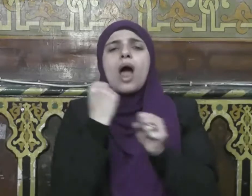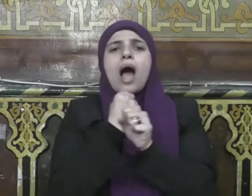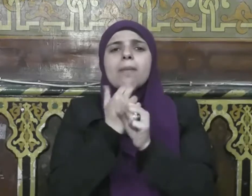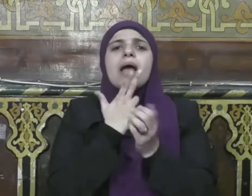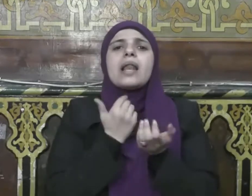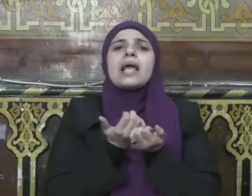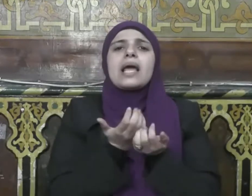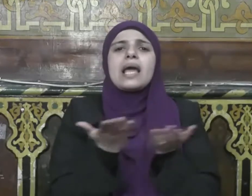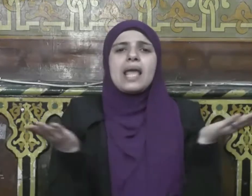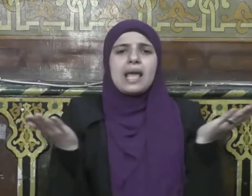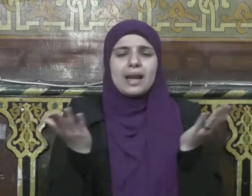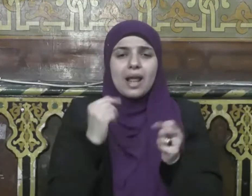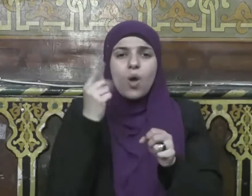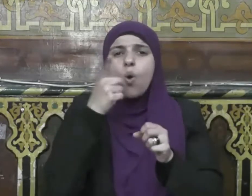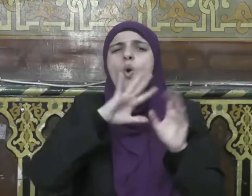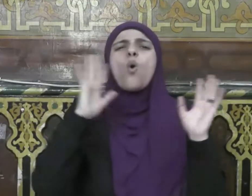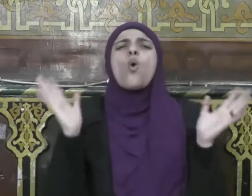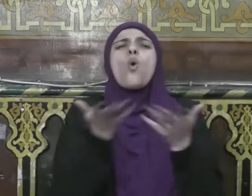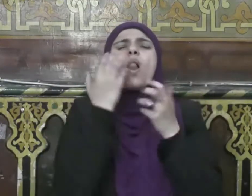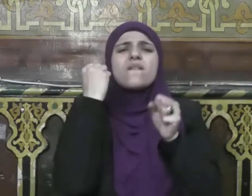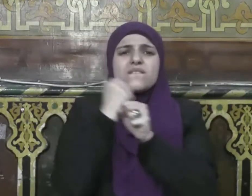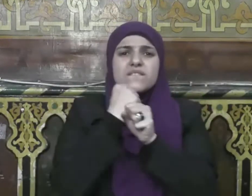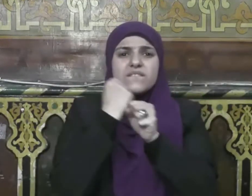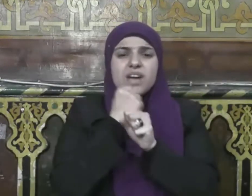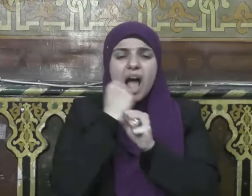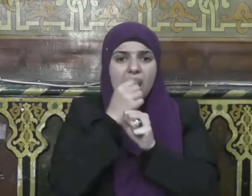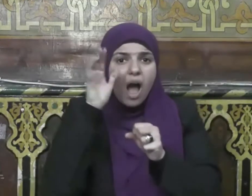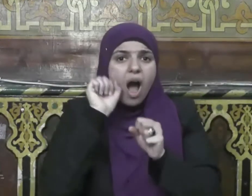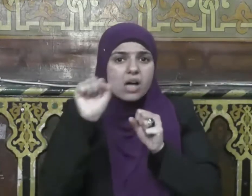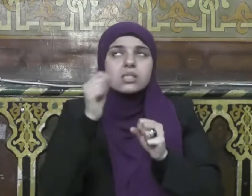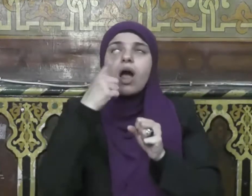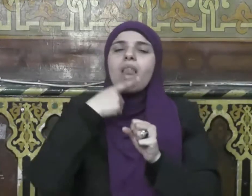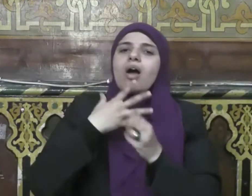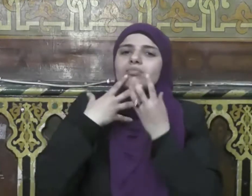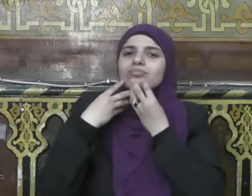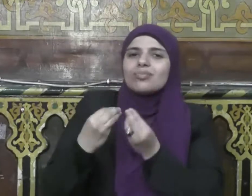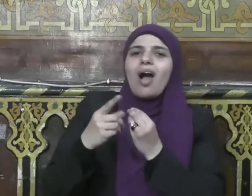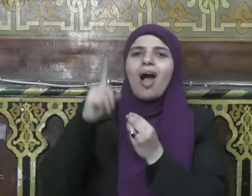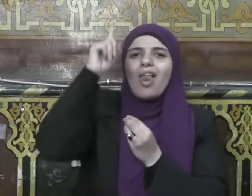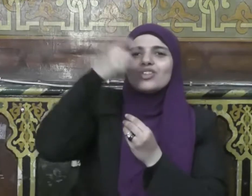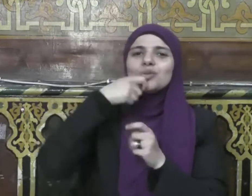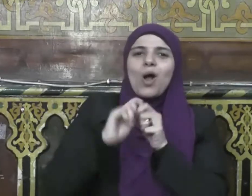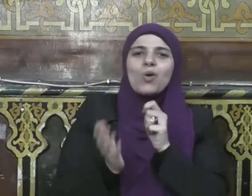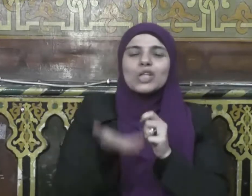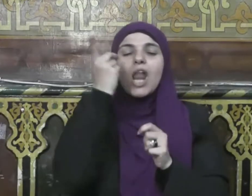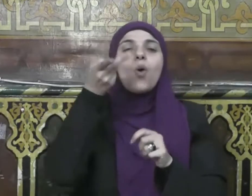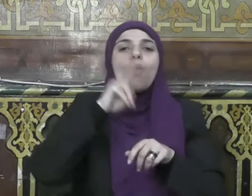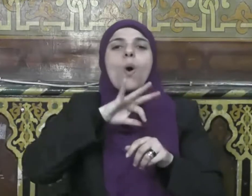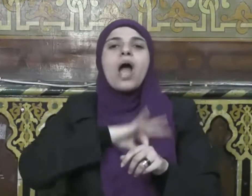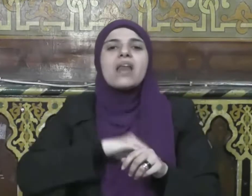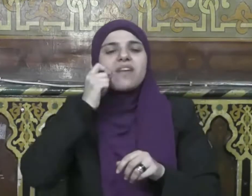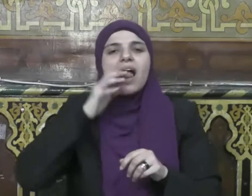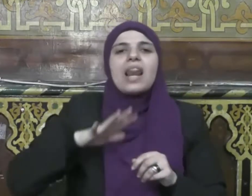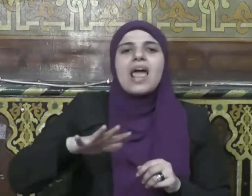وينفع الناس وجماع ذلك كله في حسن الخلق